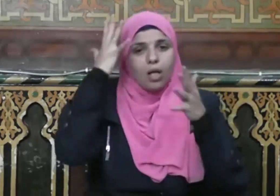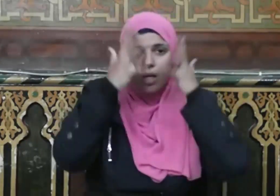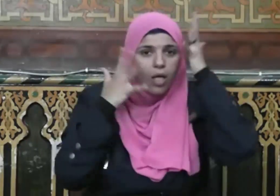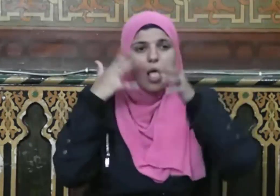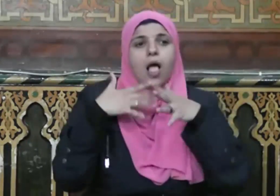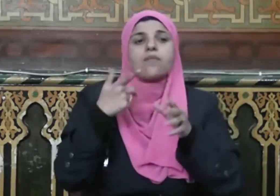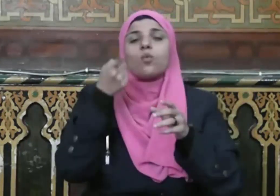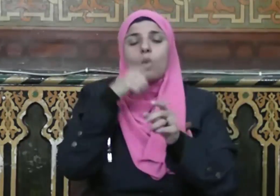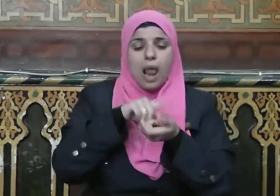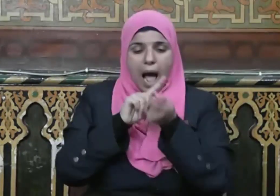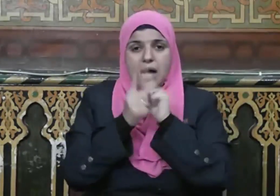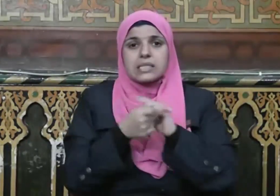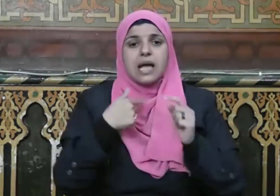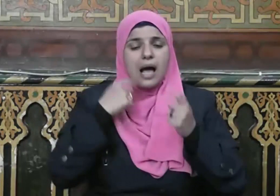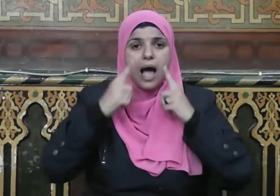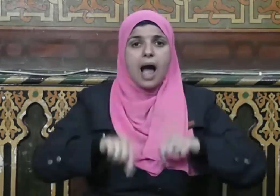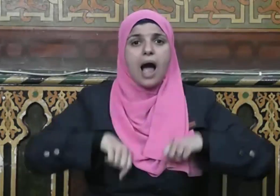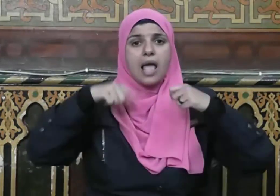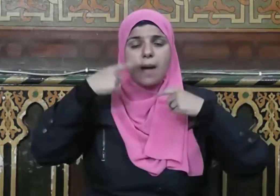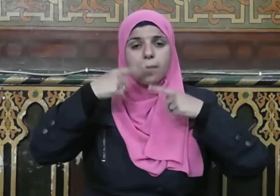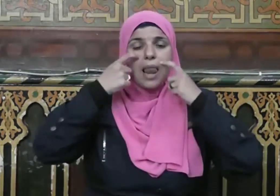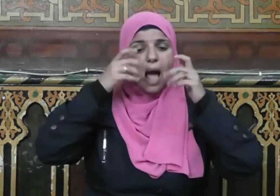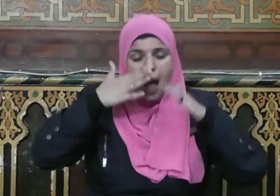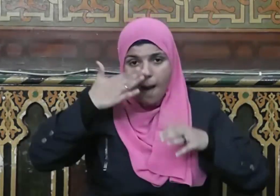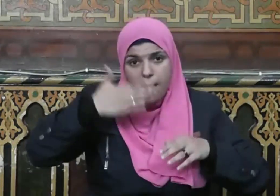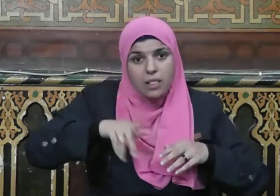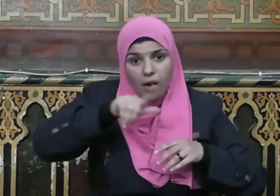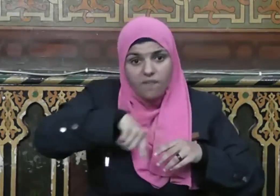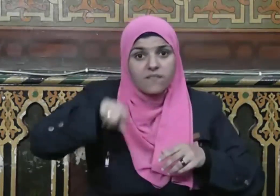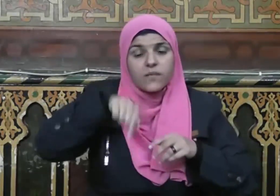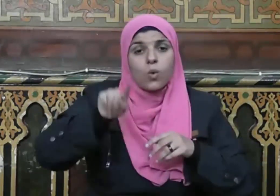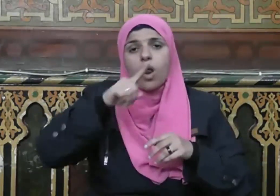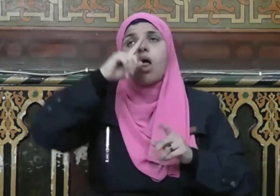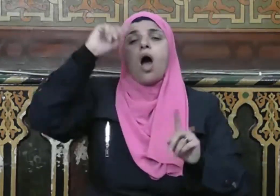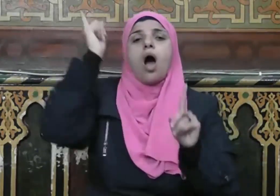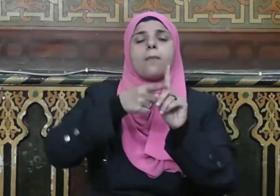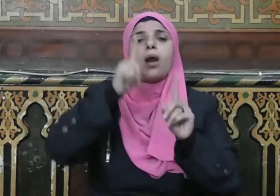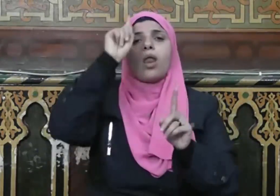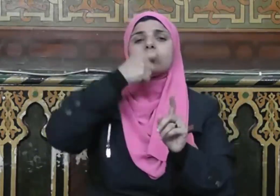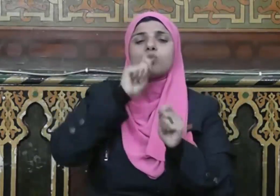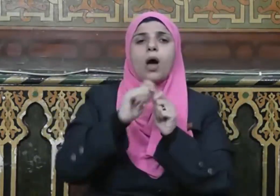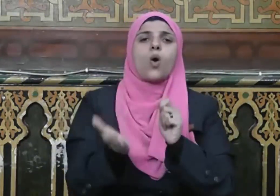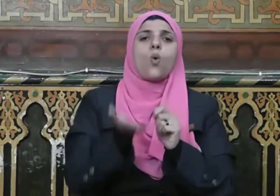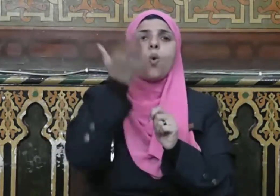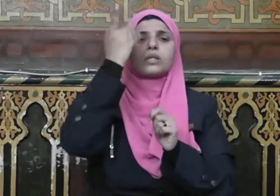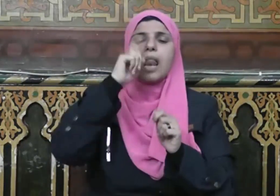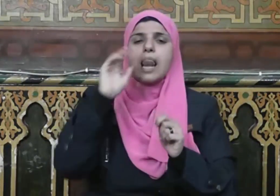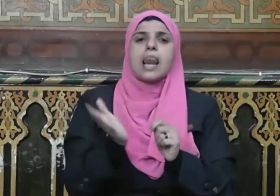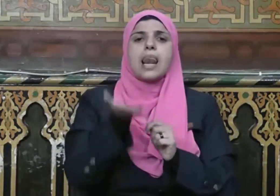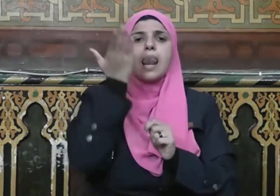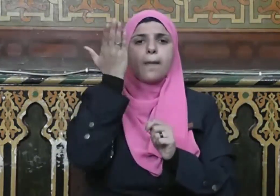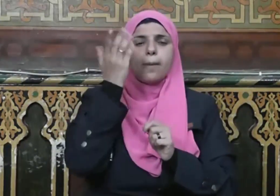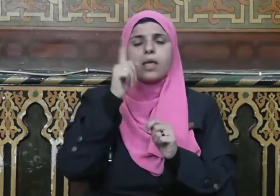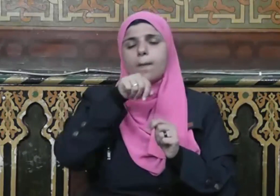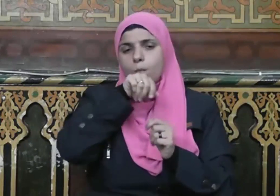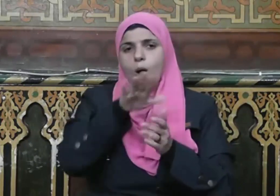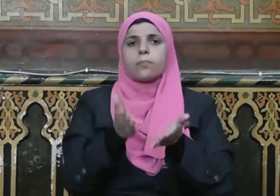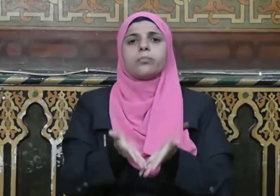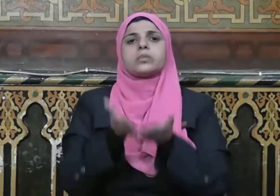حياته من هذه العبادات وقد أمر الله تعالى نبيه صلى الله عليه